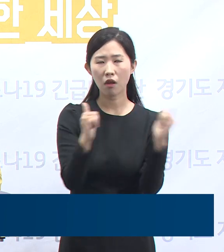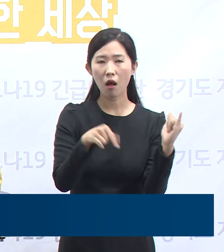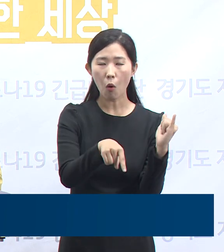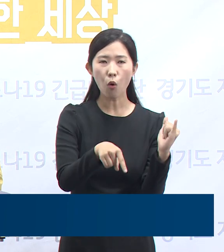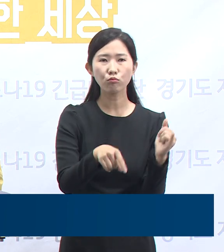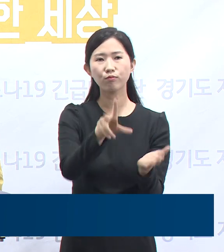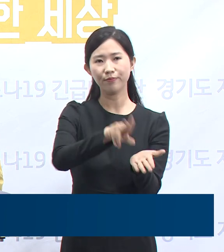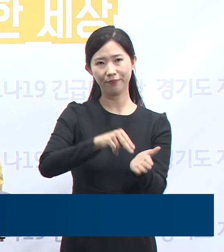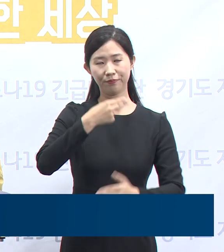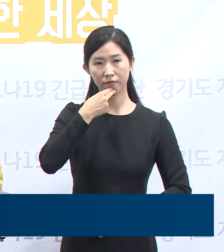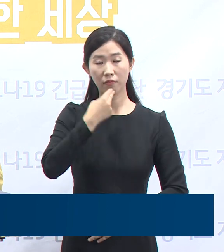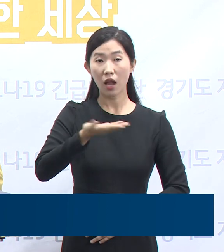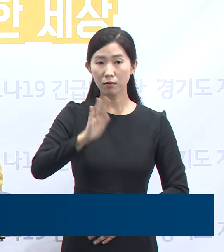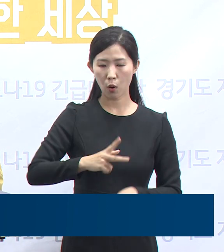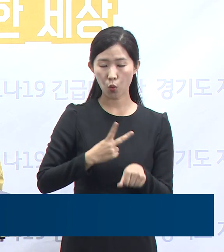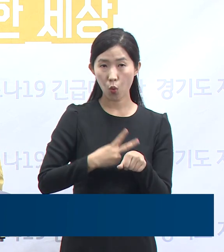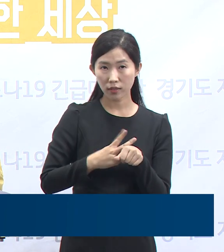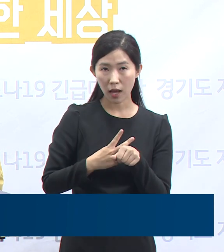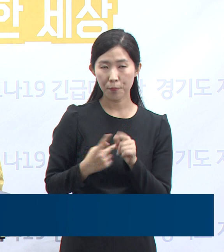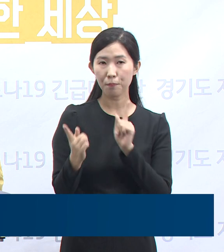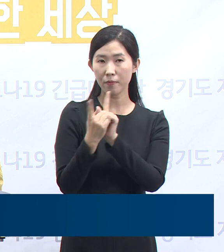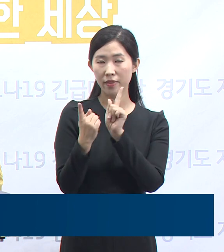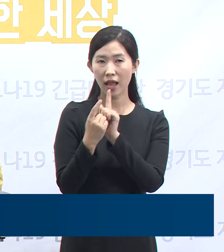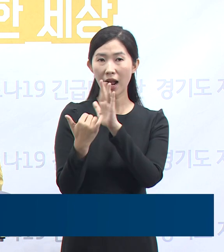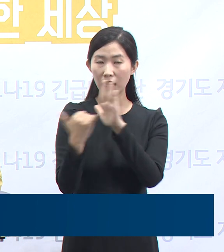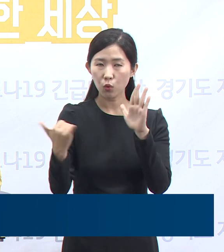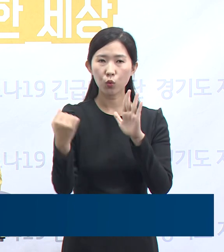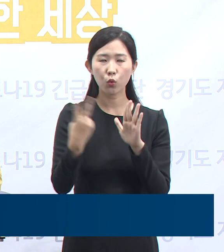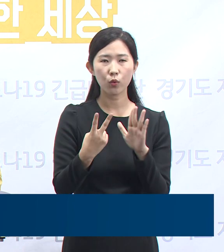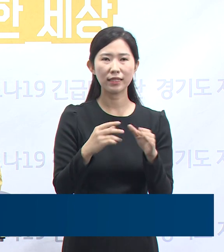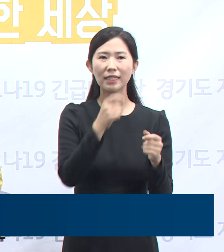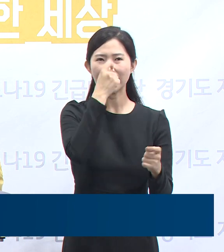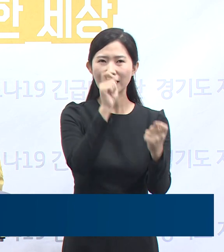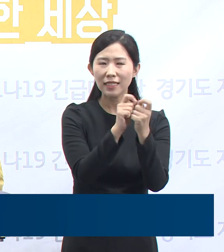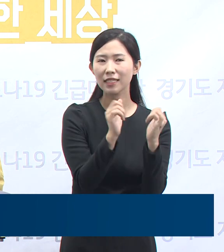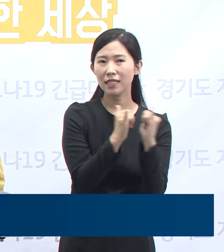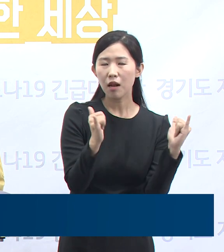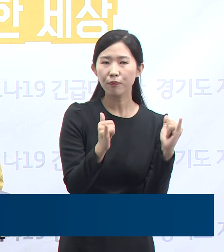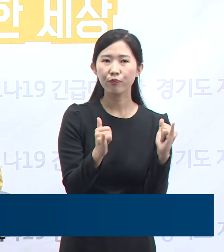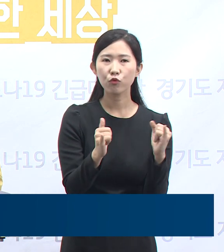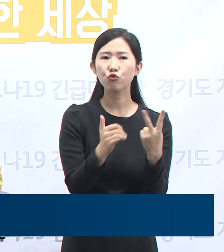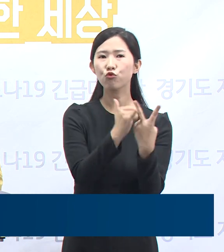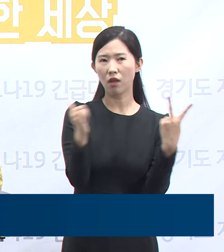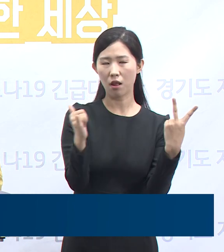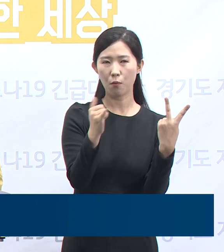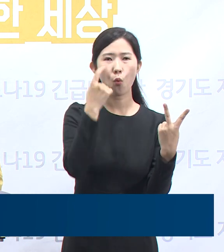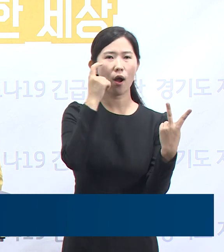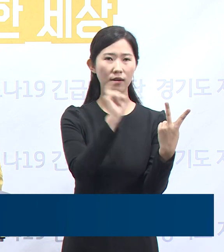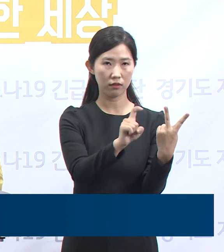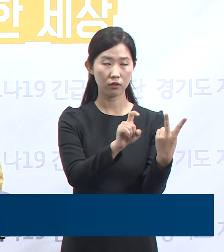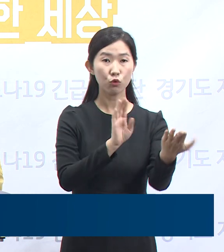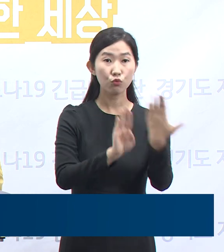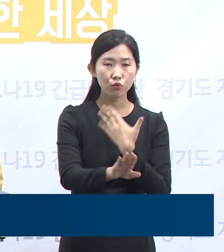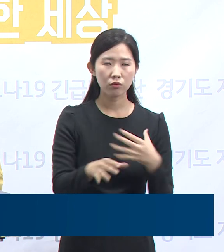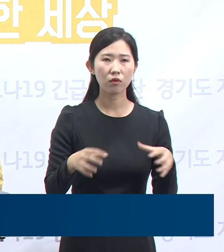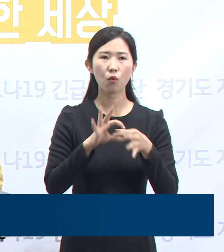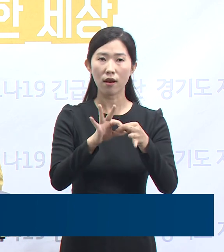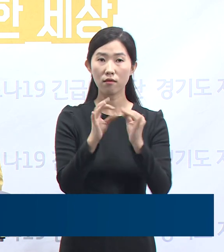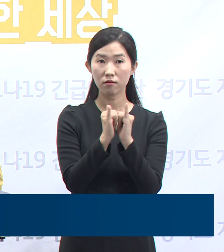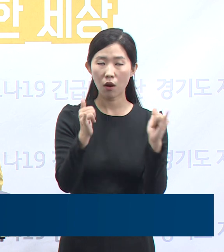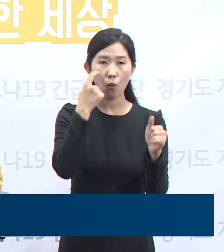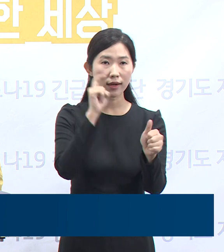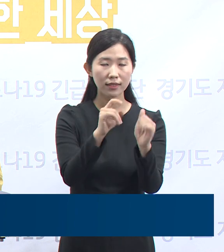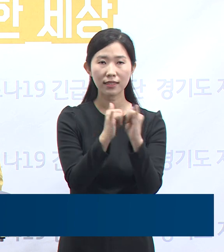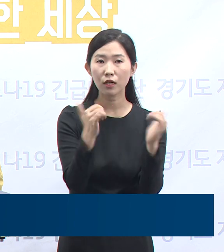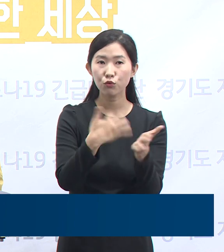다만 해당 교사와 접촉한 가족 및 지인 2명이 확진되어 관련 확진자는 총 3명입니다. 접촉자들은